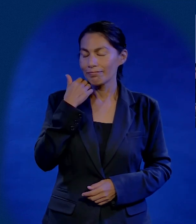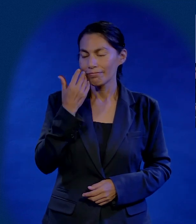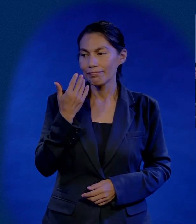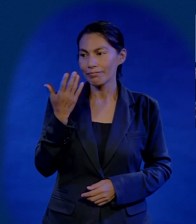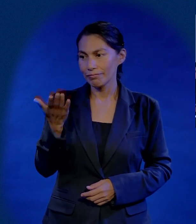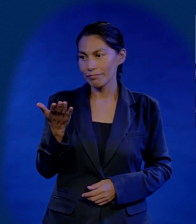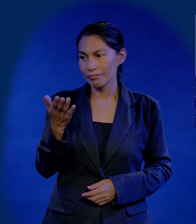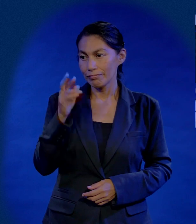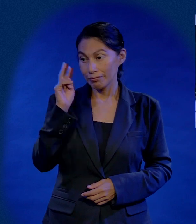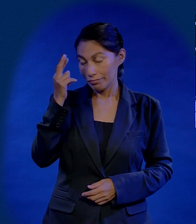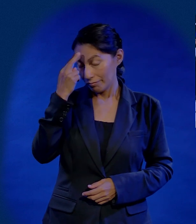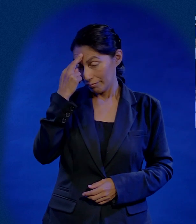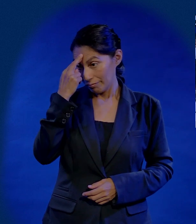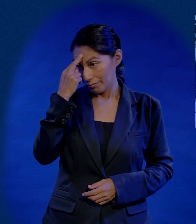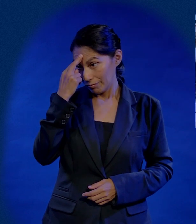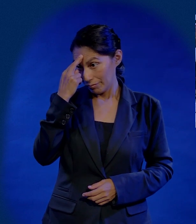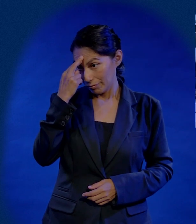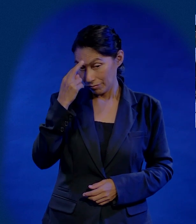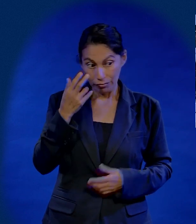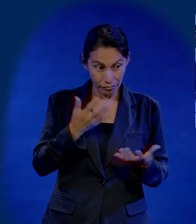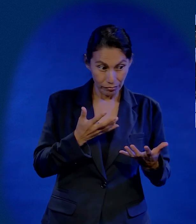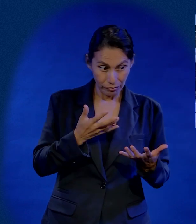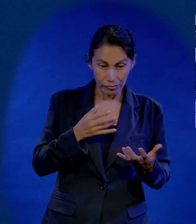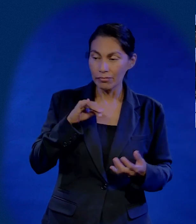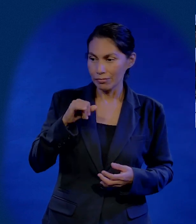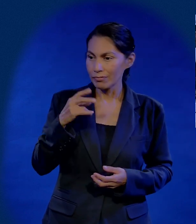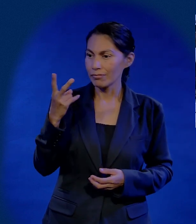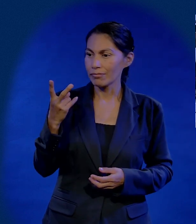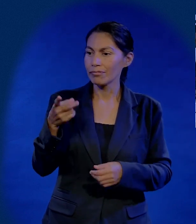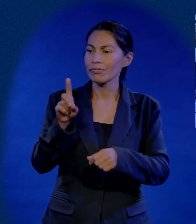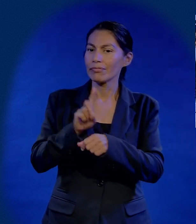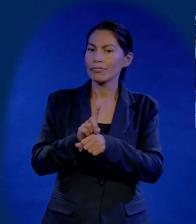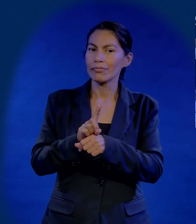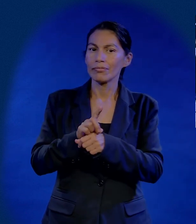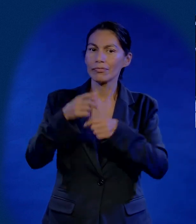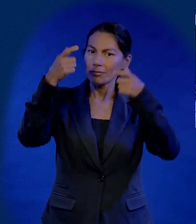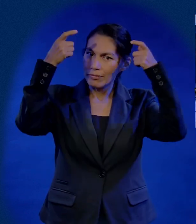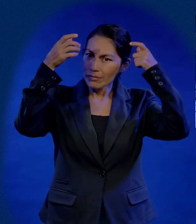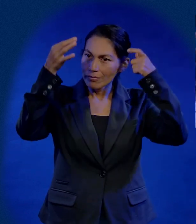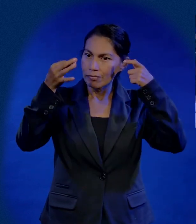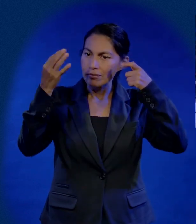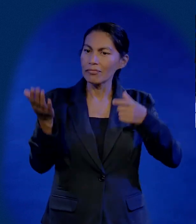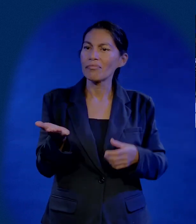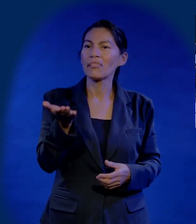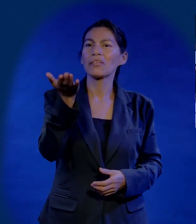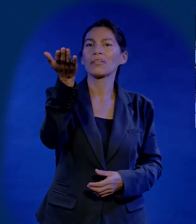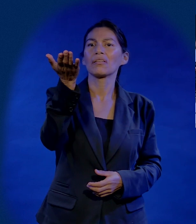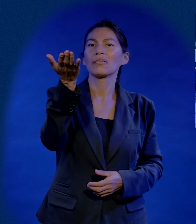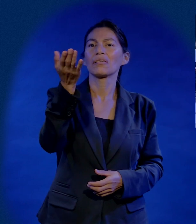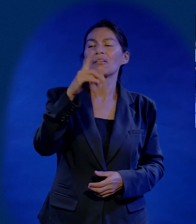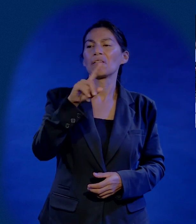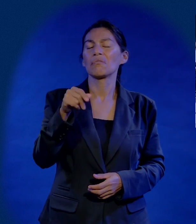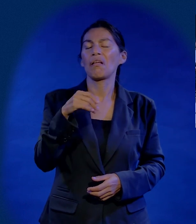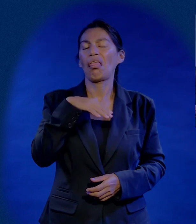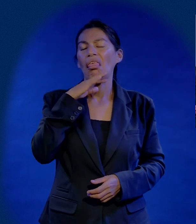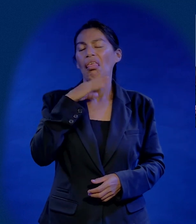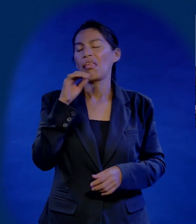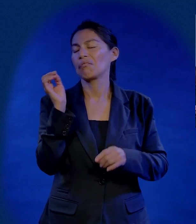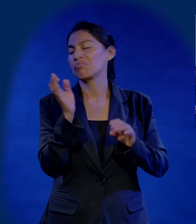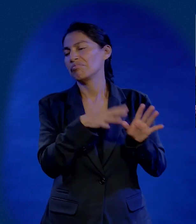Porque yo quería darle, quería que me reconociera como a mis hermanos. ¿Y lo logró? Sí, los dos días de graduación fui su niña y me tuvo